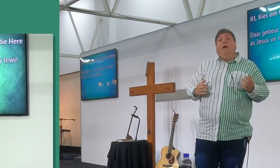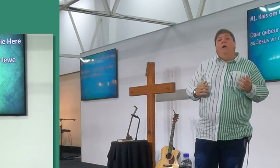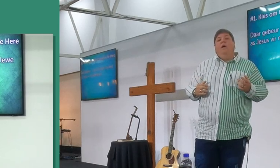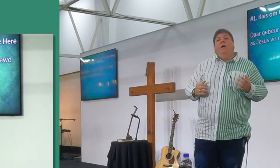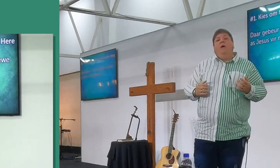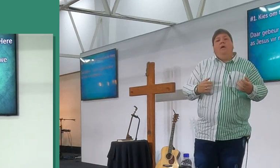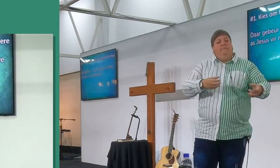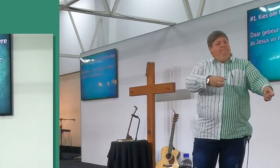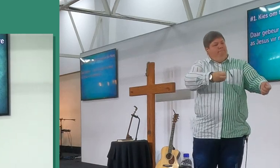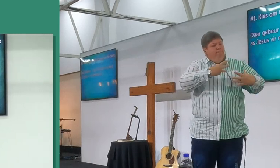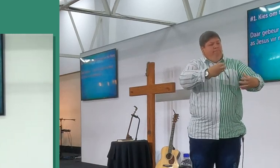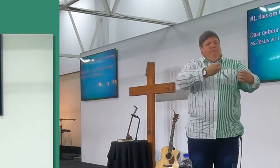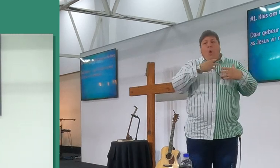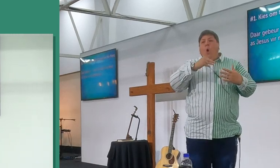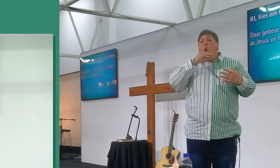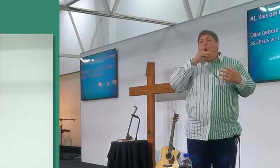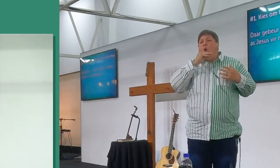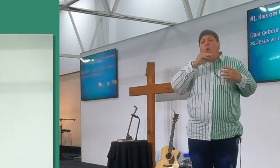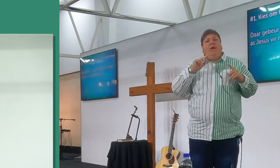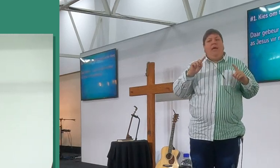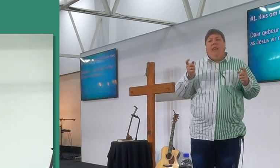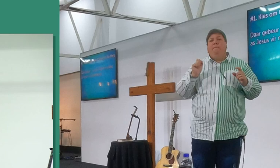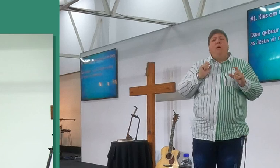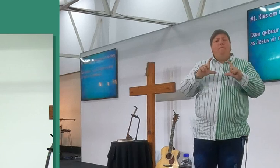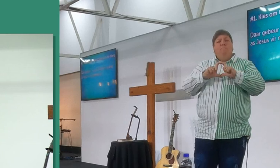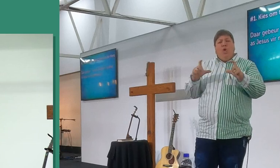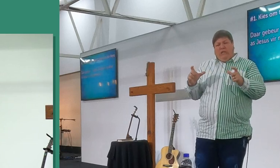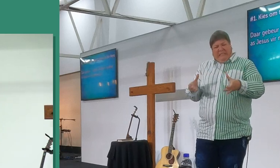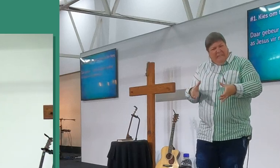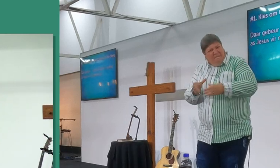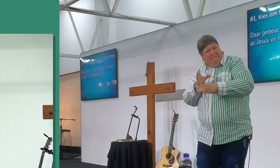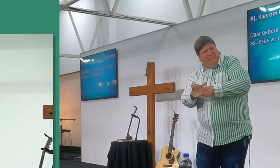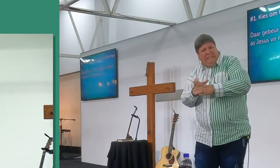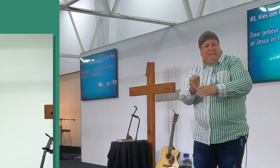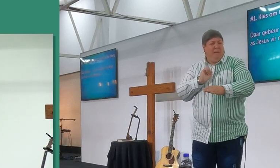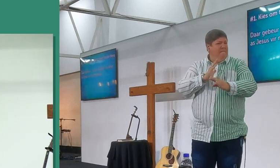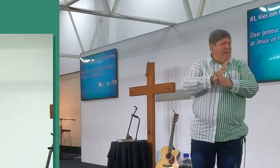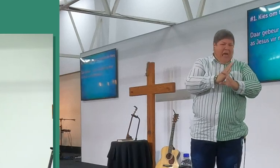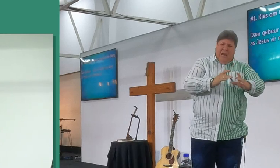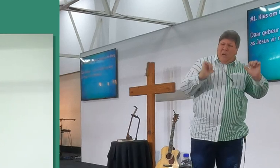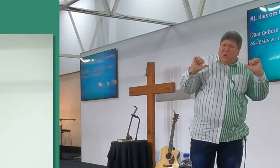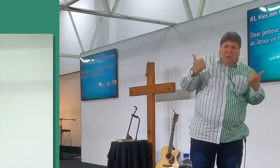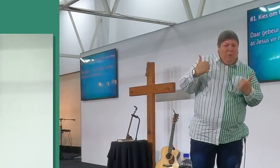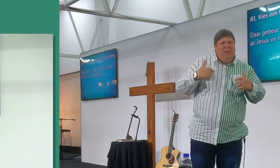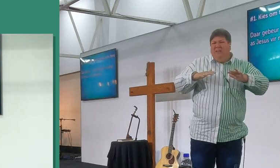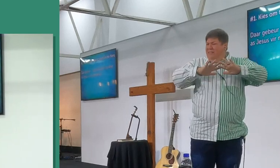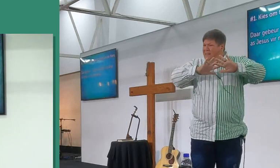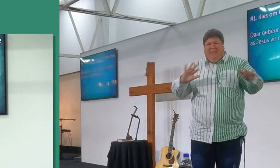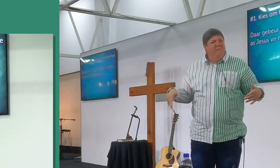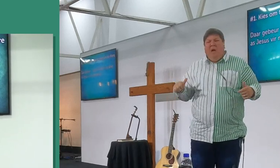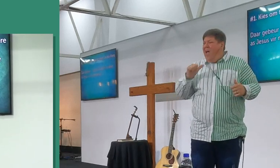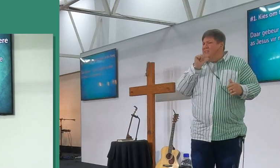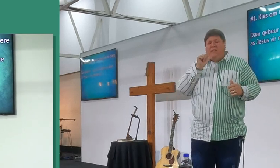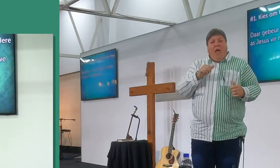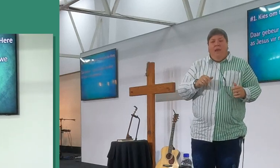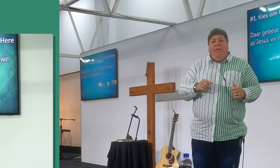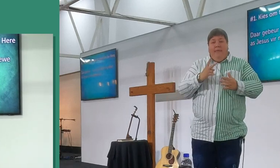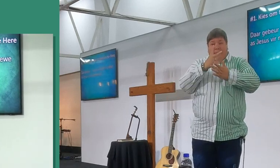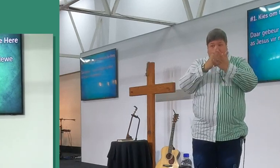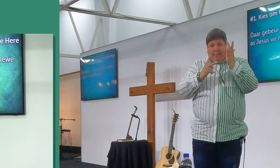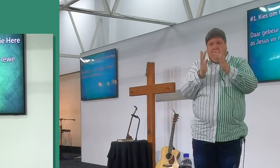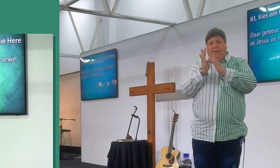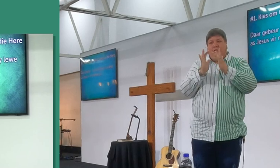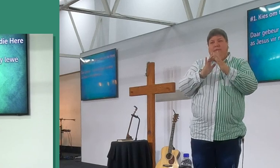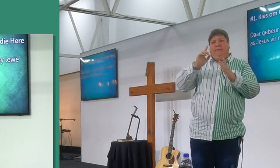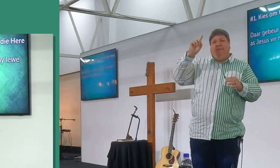tijd vir my optop nie, my beersie kan het nie doen nie, my baar kan het nie doen nie, das niks wat ek kan doen nie, net Jesus kan het doen,